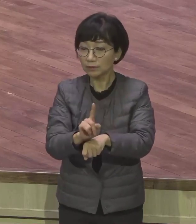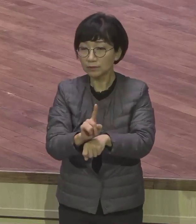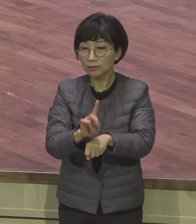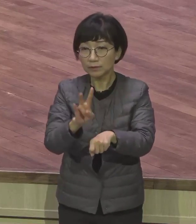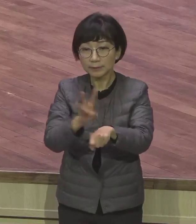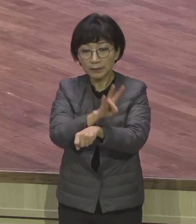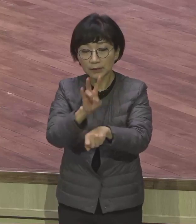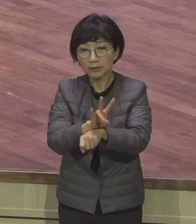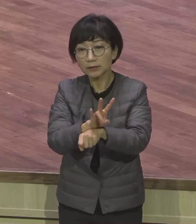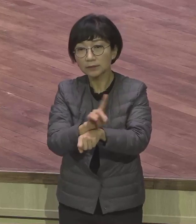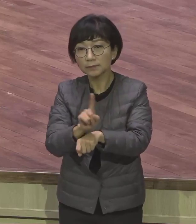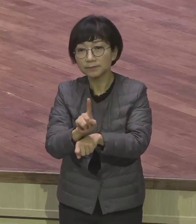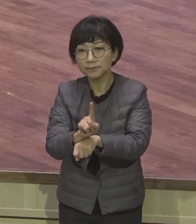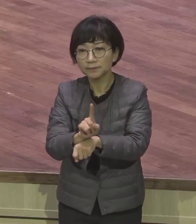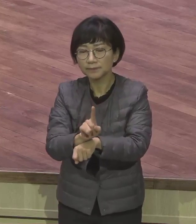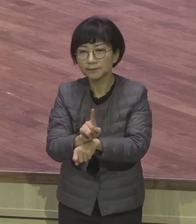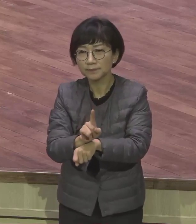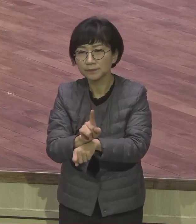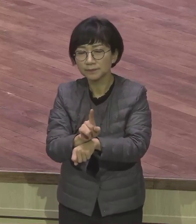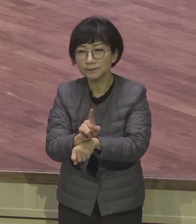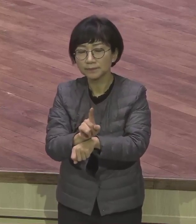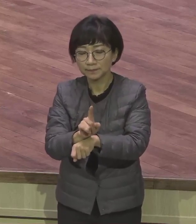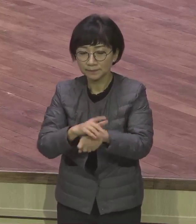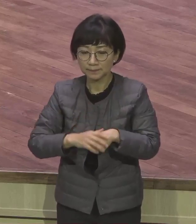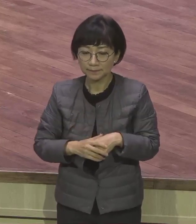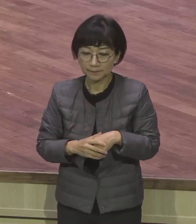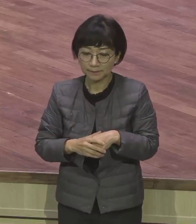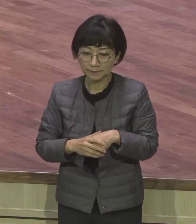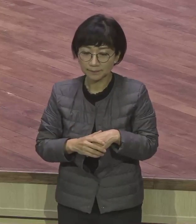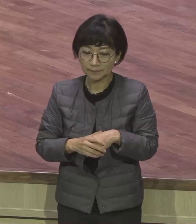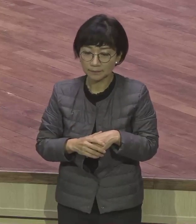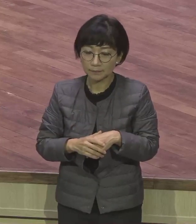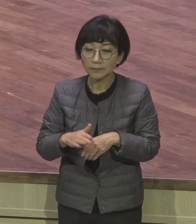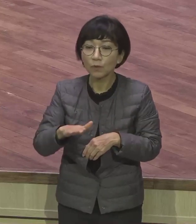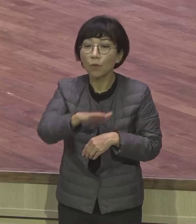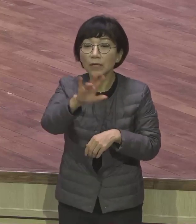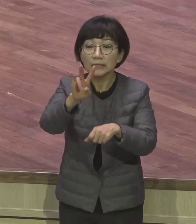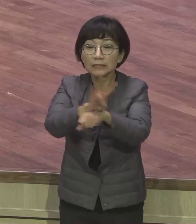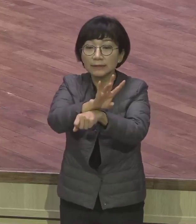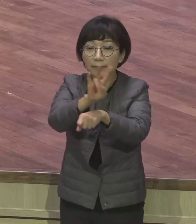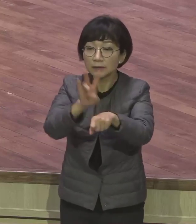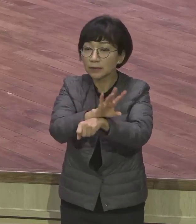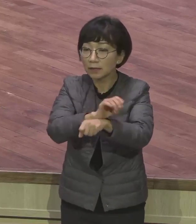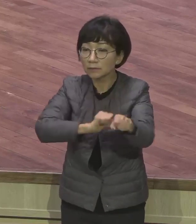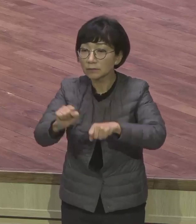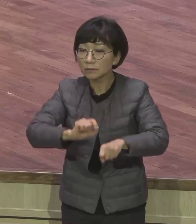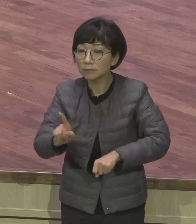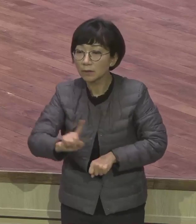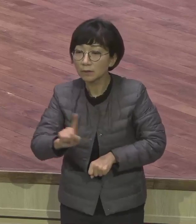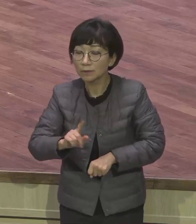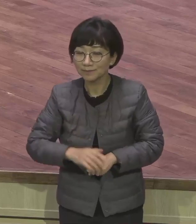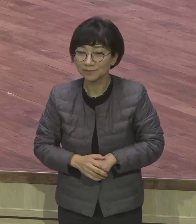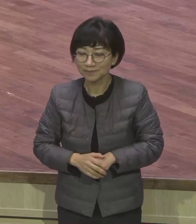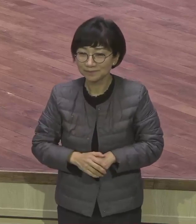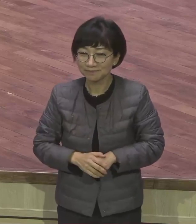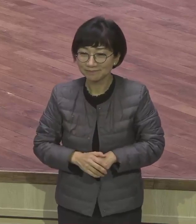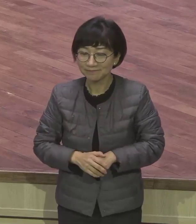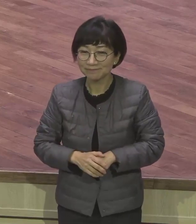그걸 내가 강조했어요 24시 뭐하냐 이게 따라서요 인생이 결정되고